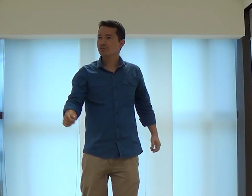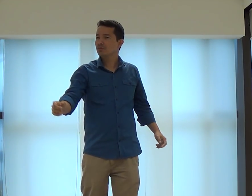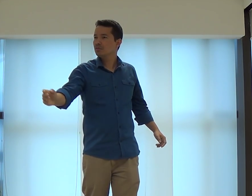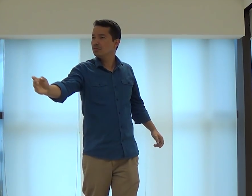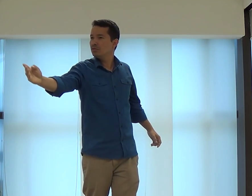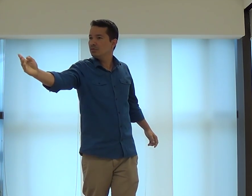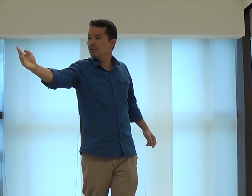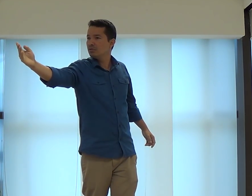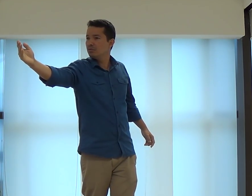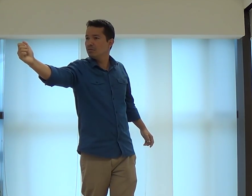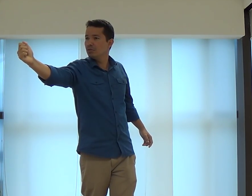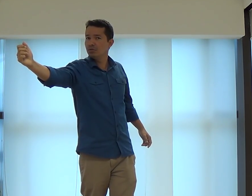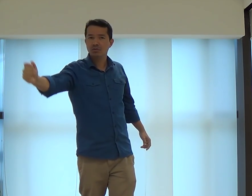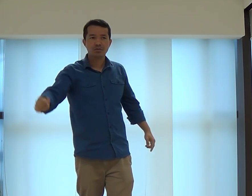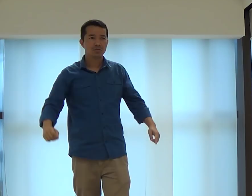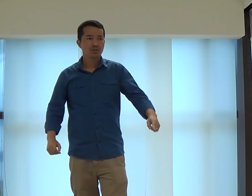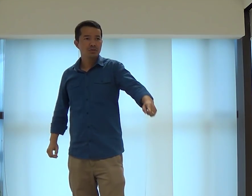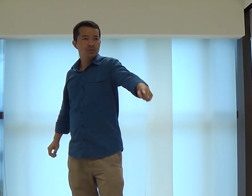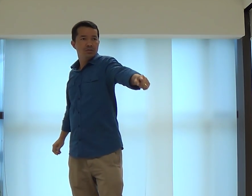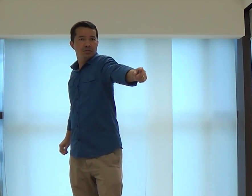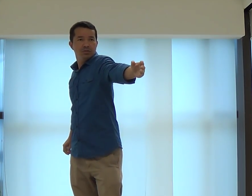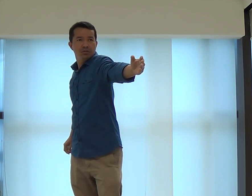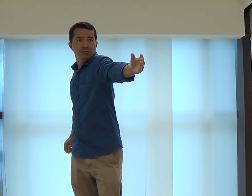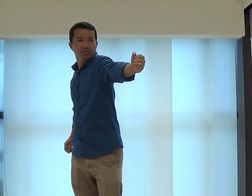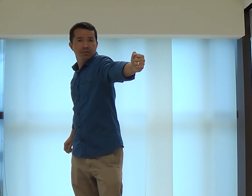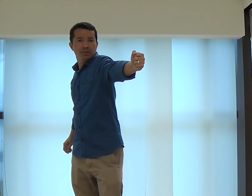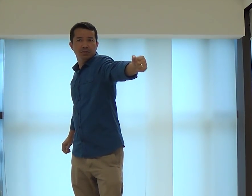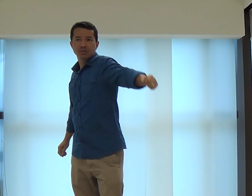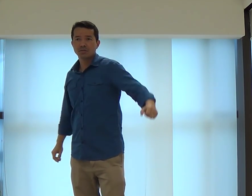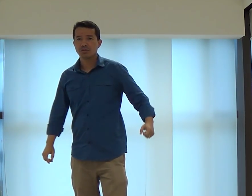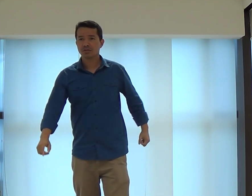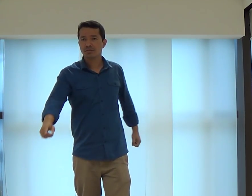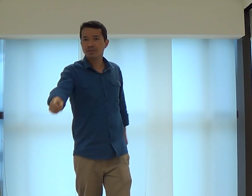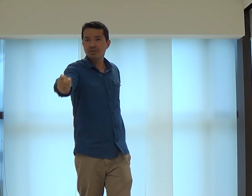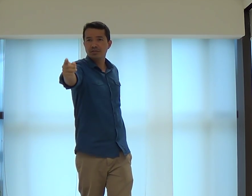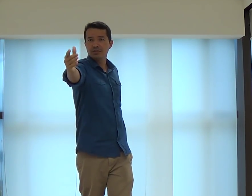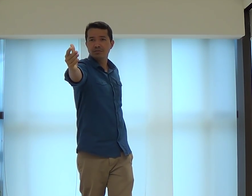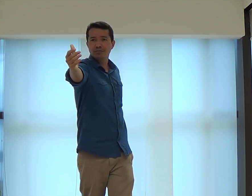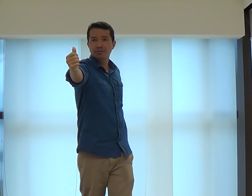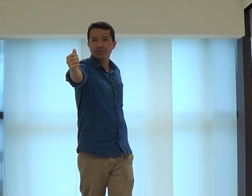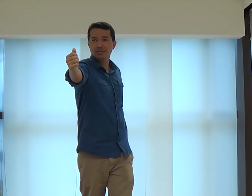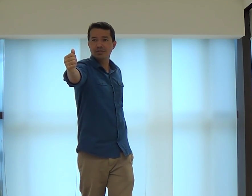diante de Deus. E Ele vai falar, venha você. Agora venha você. Agora venha você.